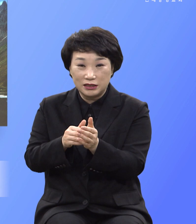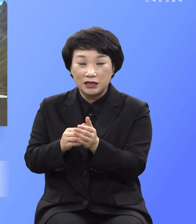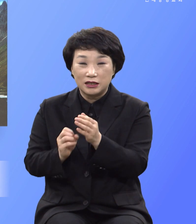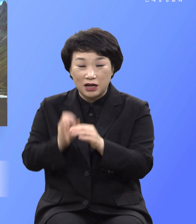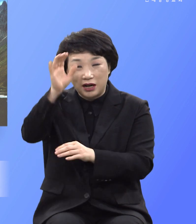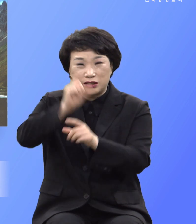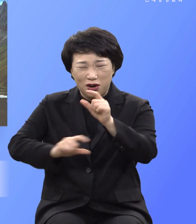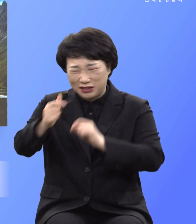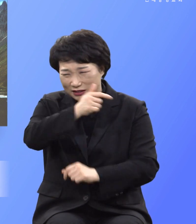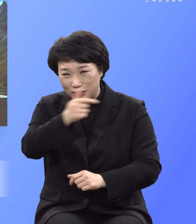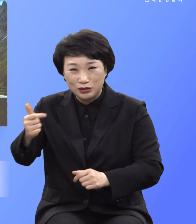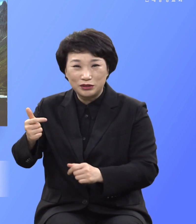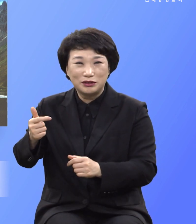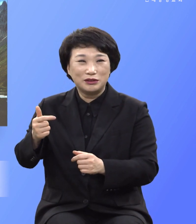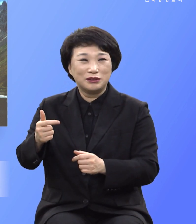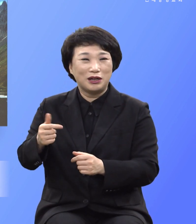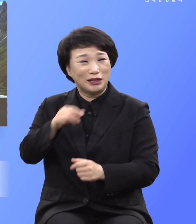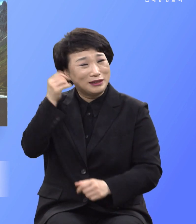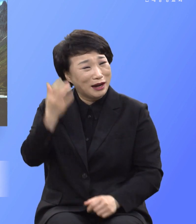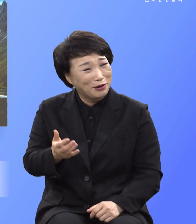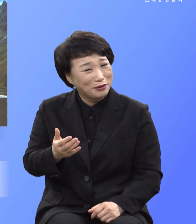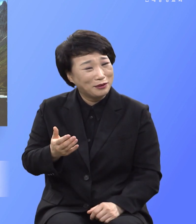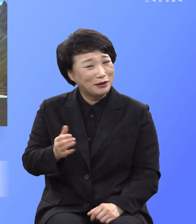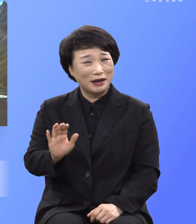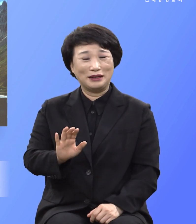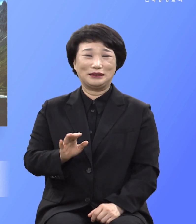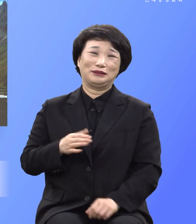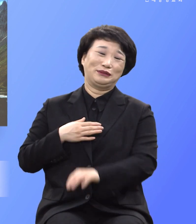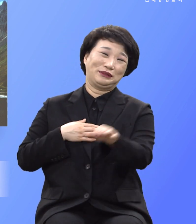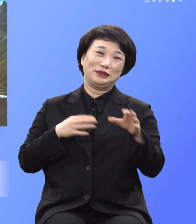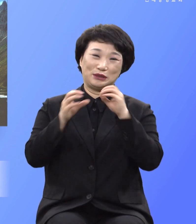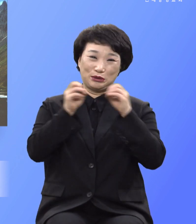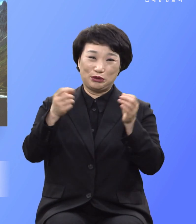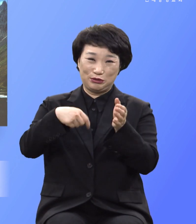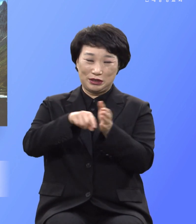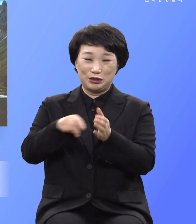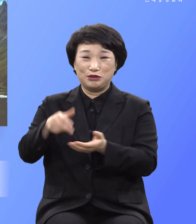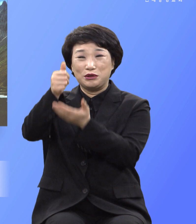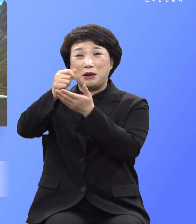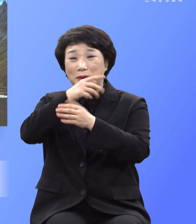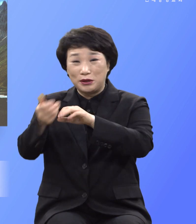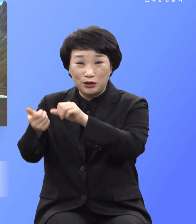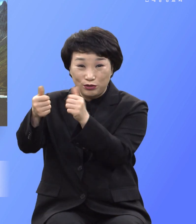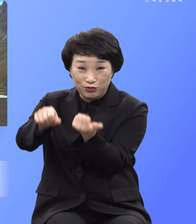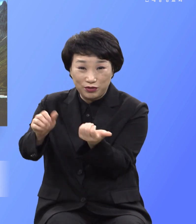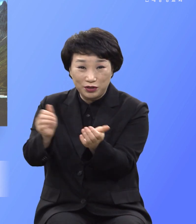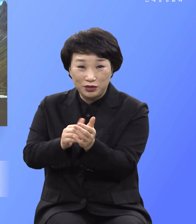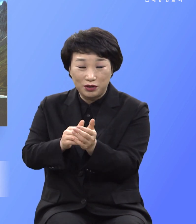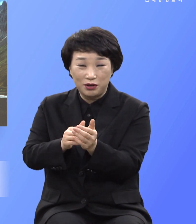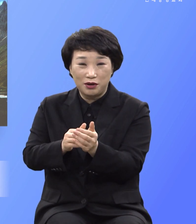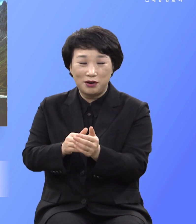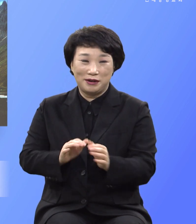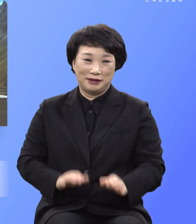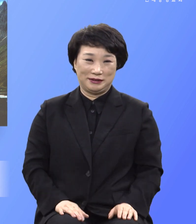끝이 어딨냐 이 말입니다 우리를 전도하시기 위해서 피 흘리셨다 이 말입니다 사랑하는 여러분